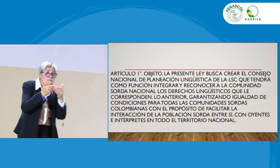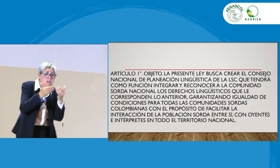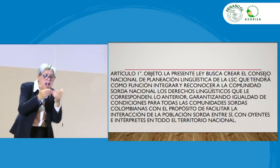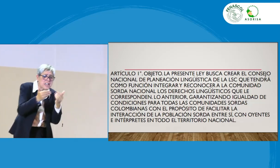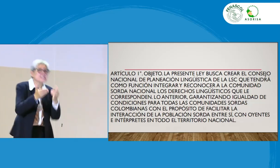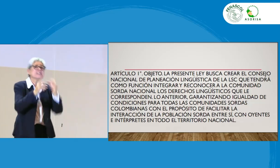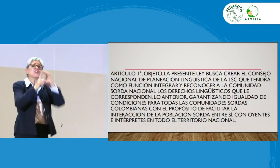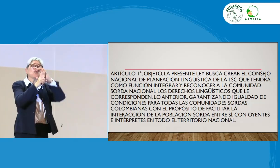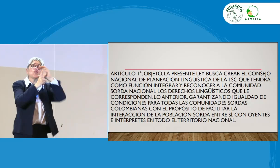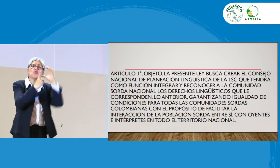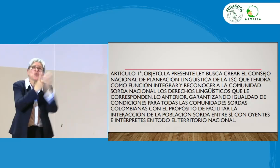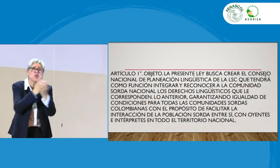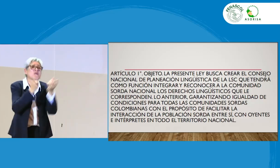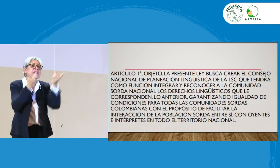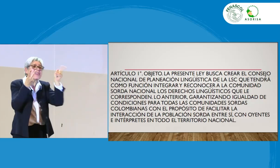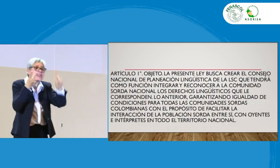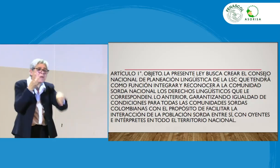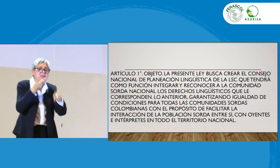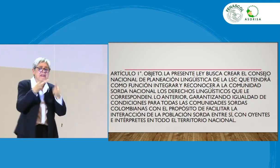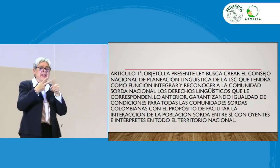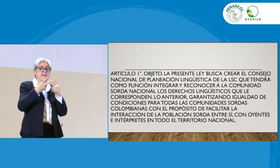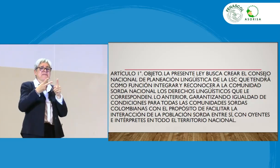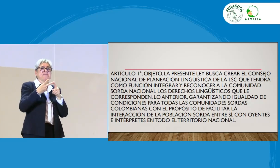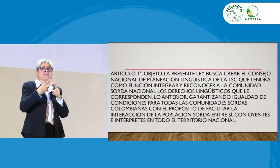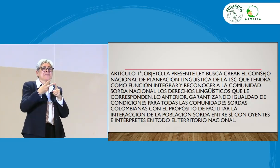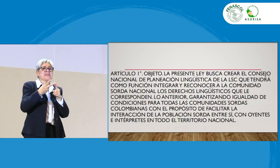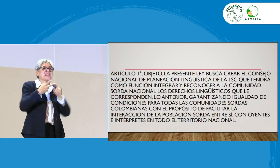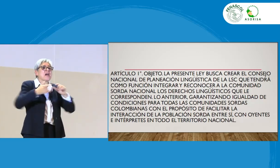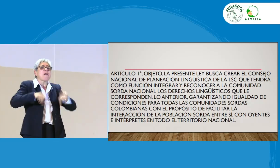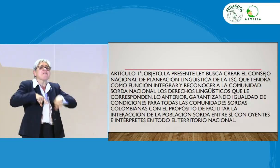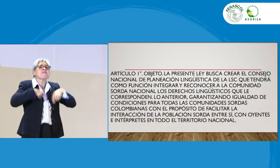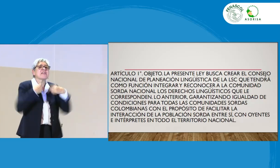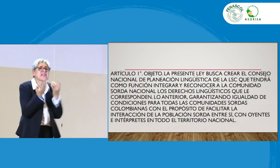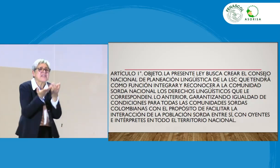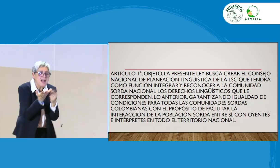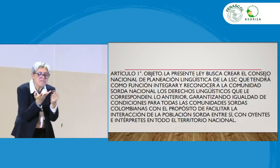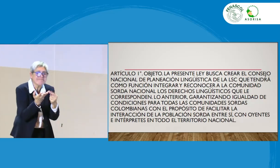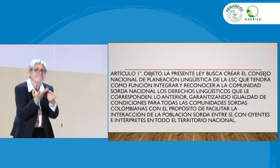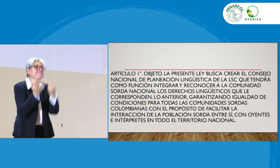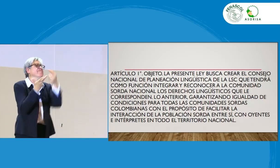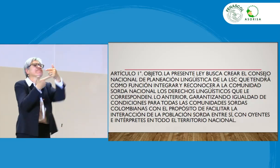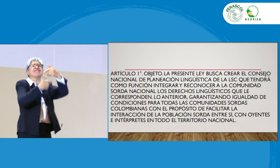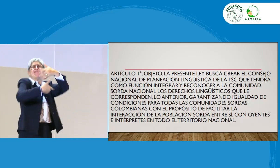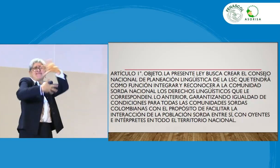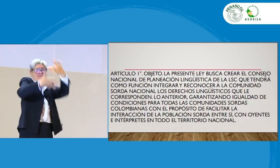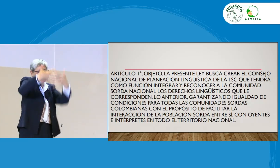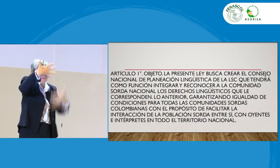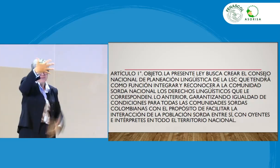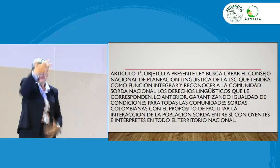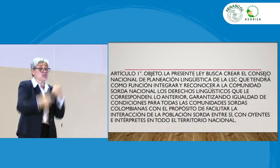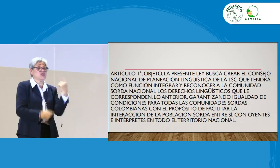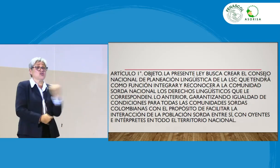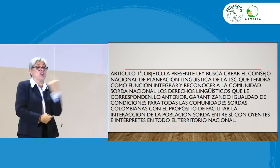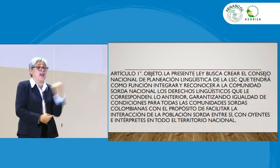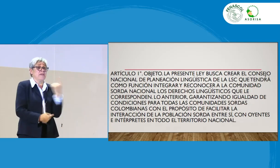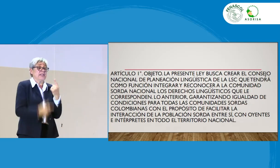es facilitar también la cultura, la vida en general. O sea, no es solo pensar en el tema